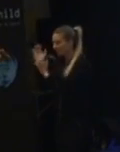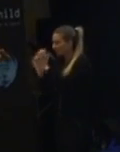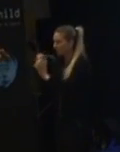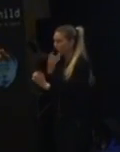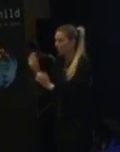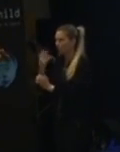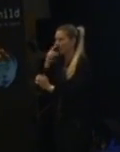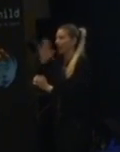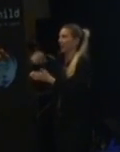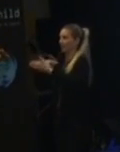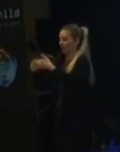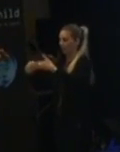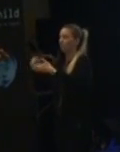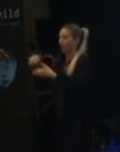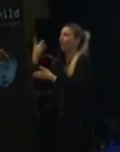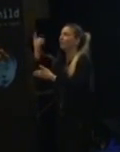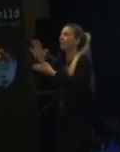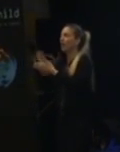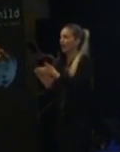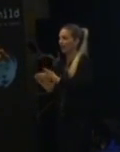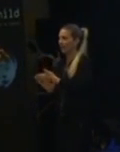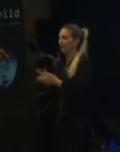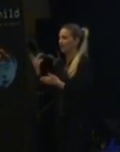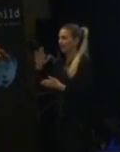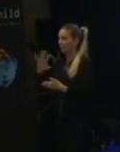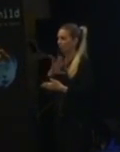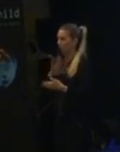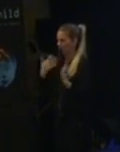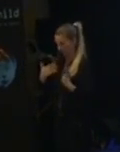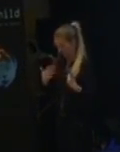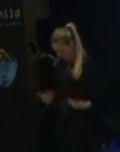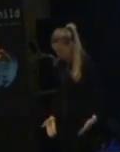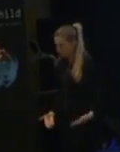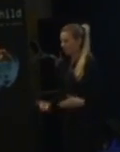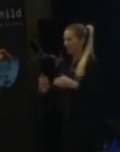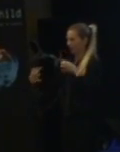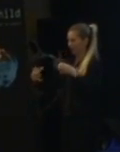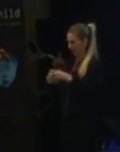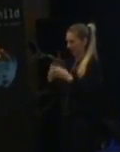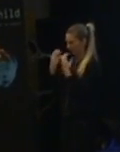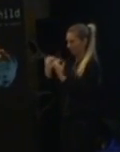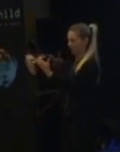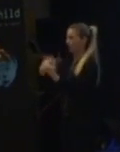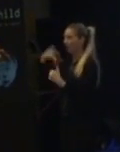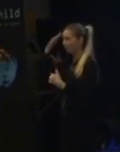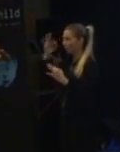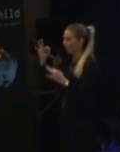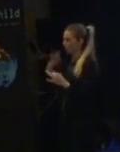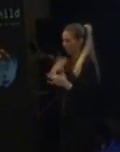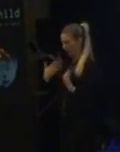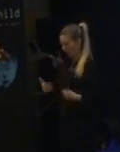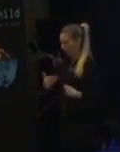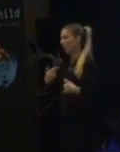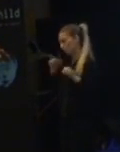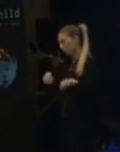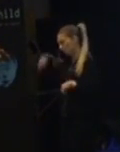ert namn så kan ert namn vara i en färg. Om jag står klädd framför en klass så kan jag ibland fundera över hur jag klär mig. Eller jag måste fundera